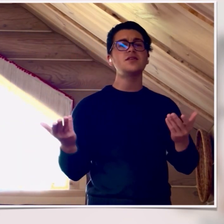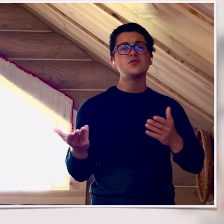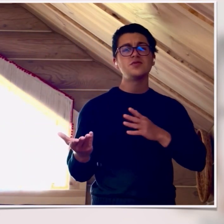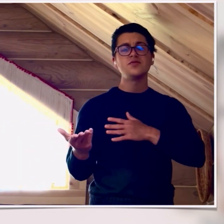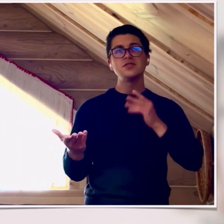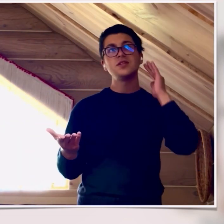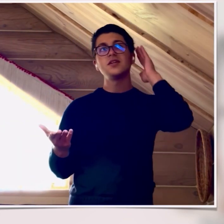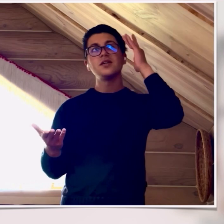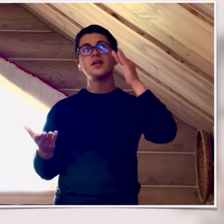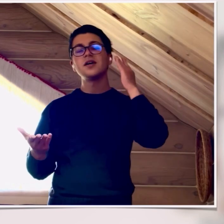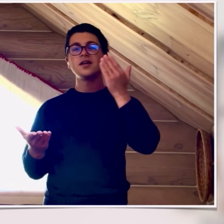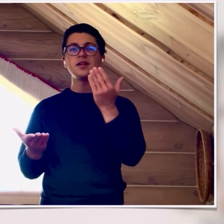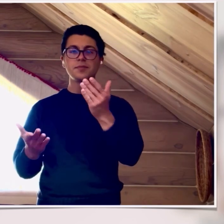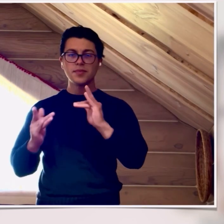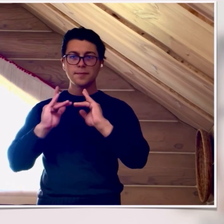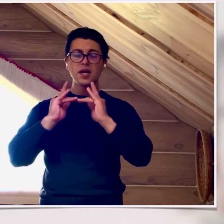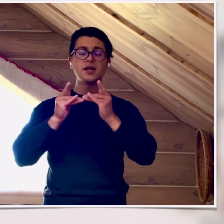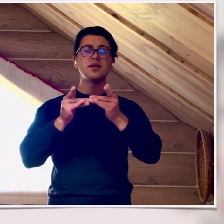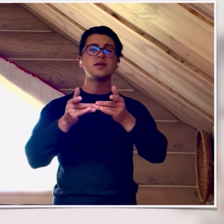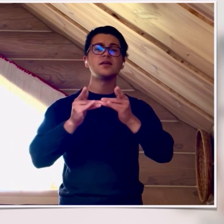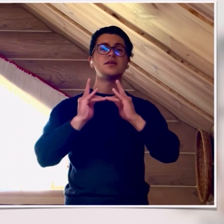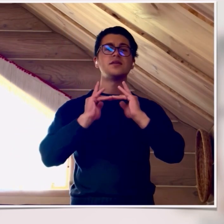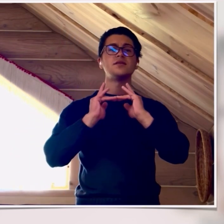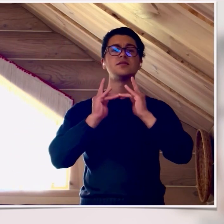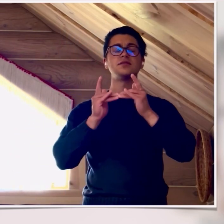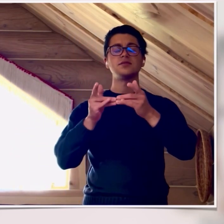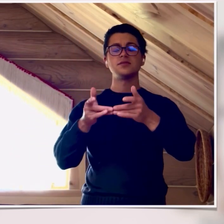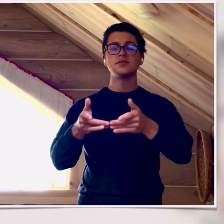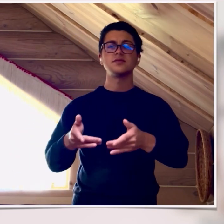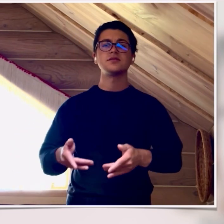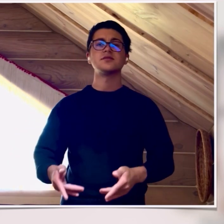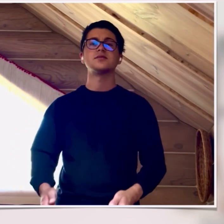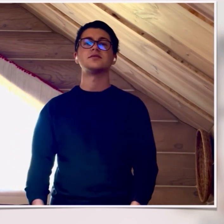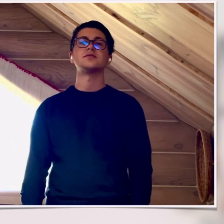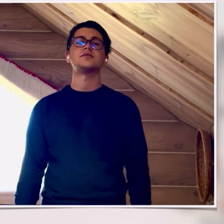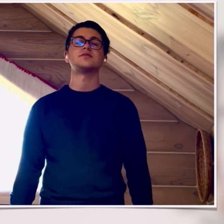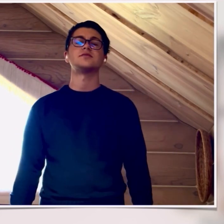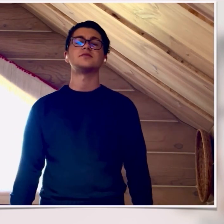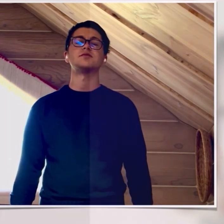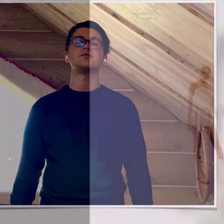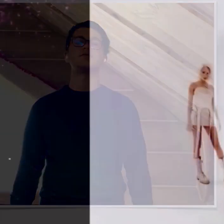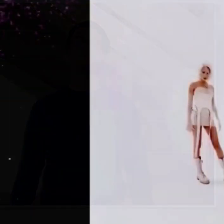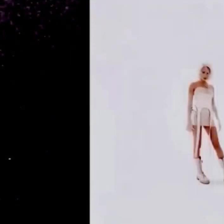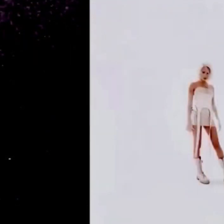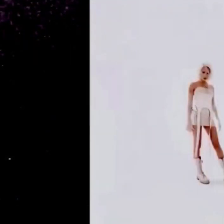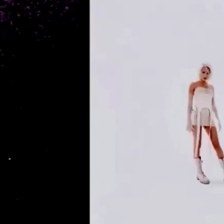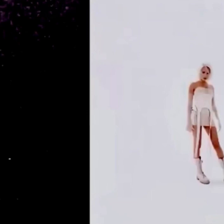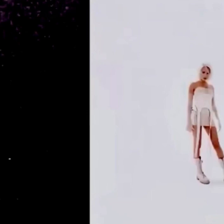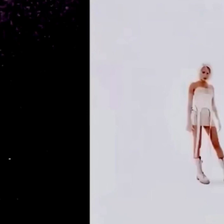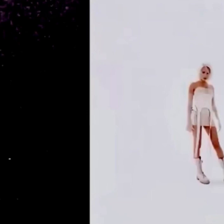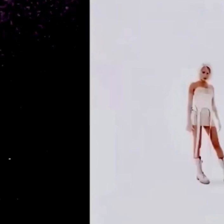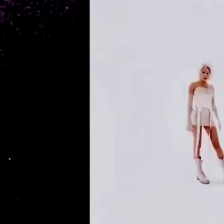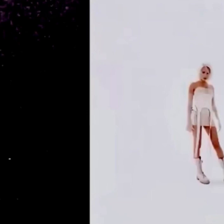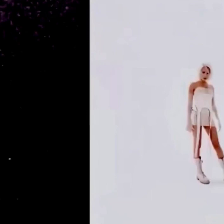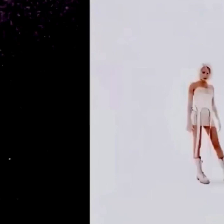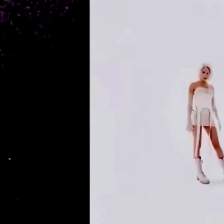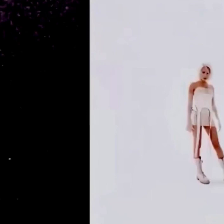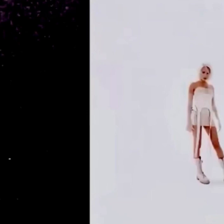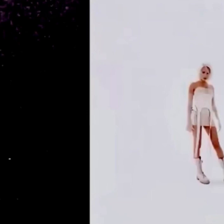Жду тебя во сне, твоя лалабай Редактор.Егорова Редактор субтитров А